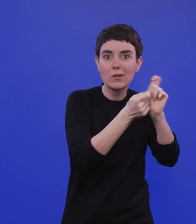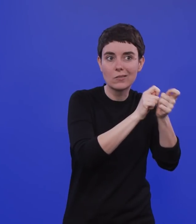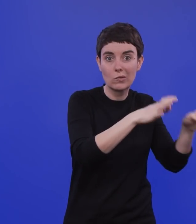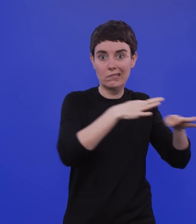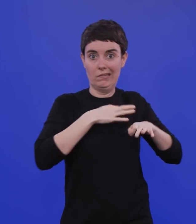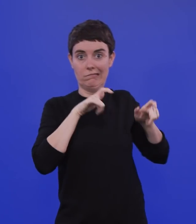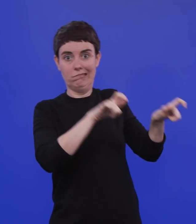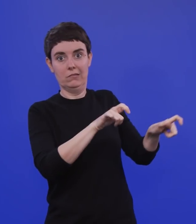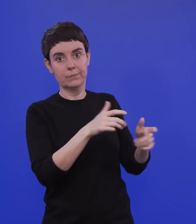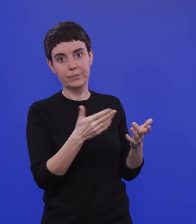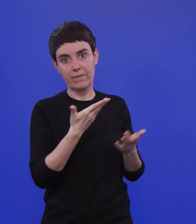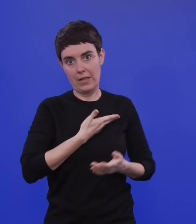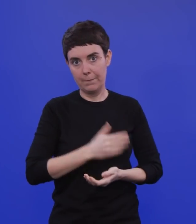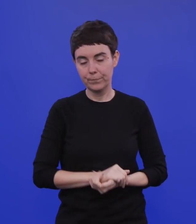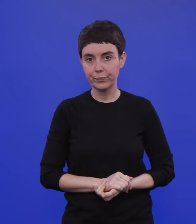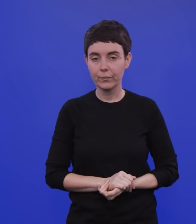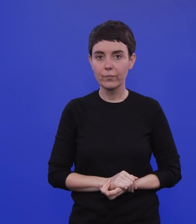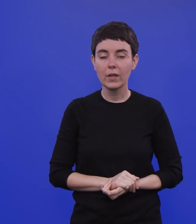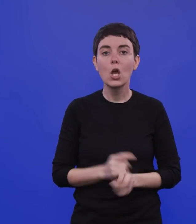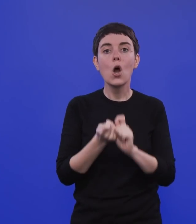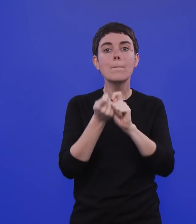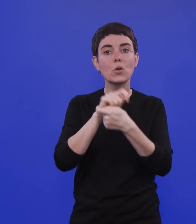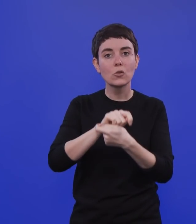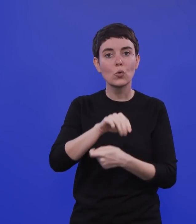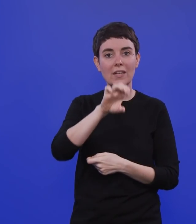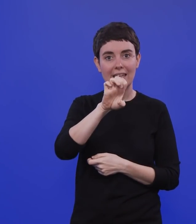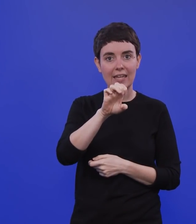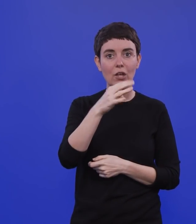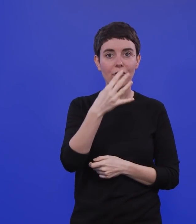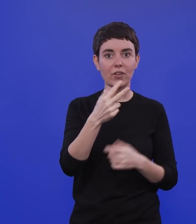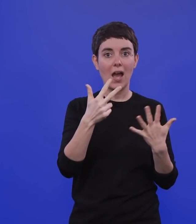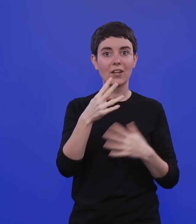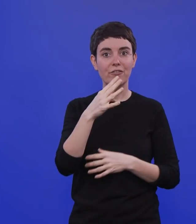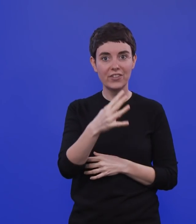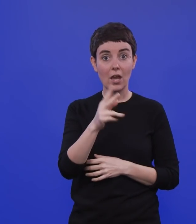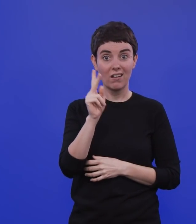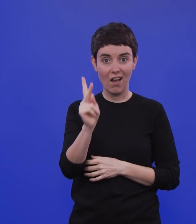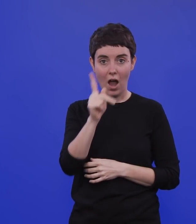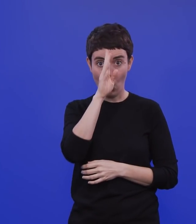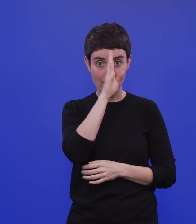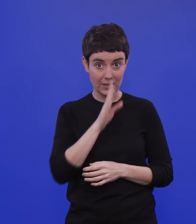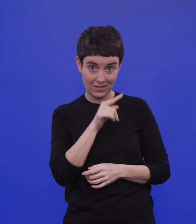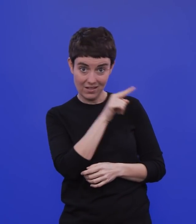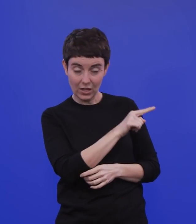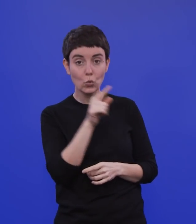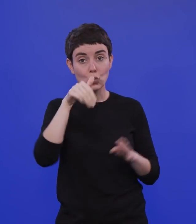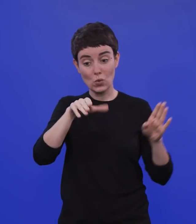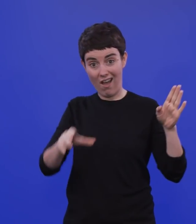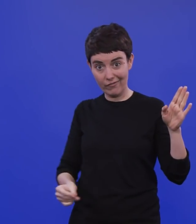E484K ist ja eine, die auch bei der brasilianischen und der südafrikanischen Variante eine Rolle spielt. Genau,